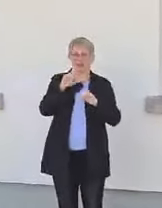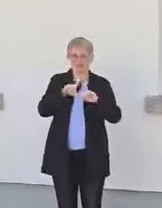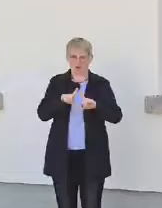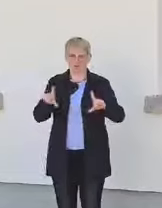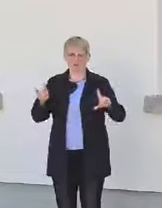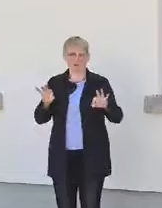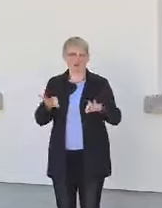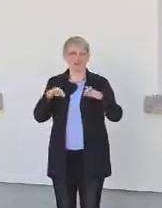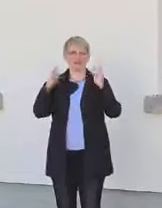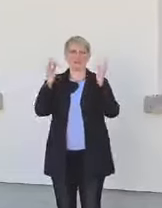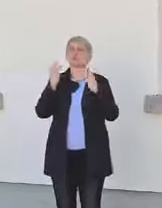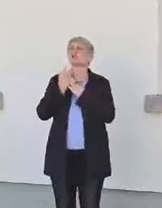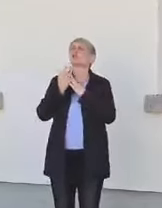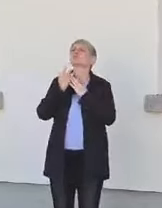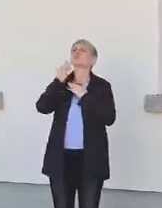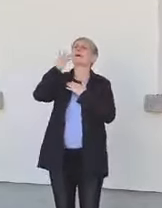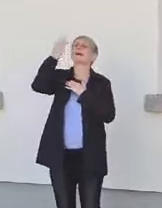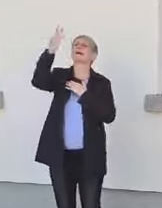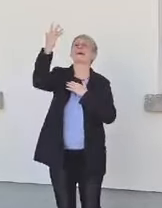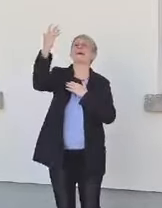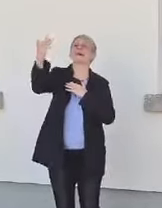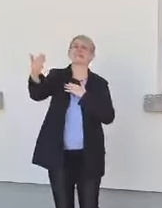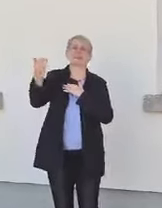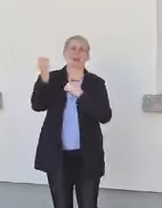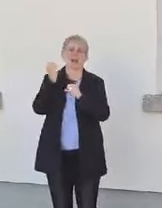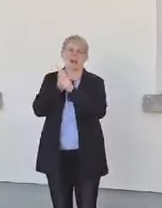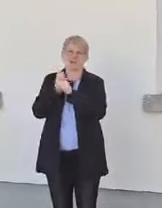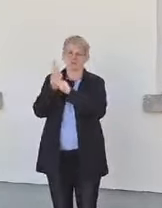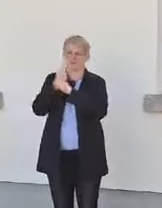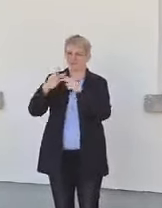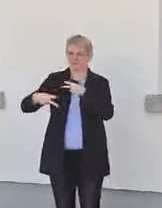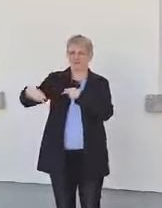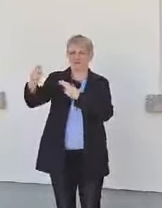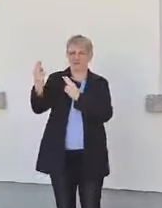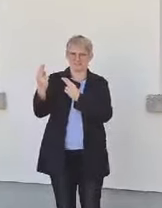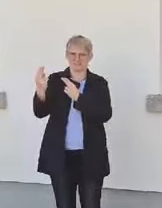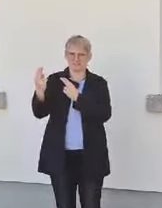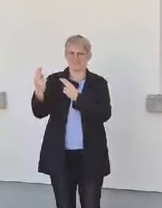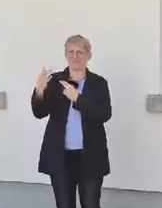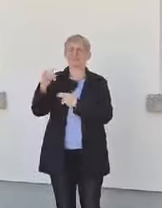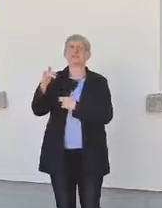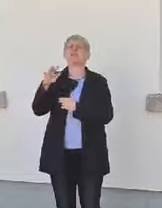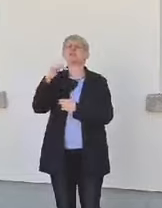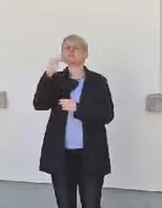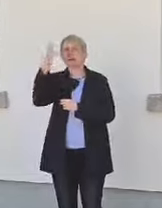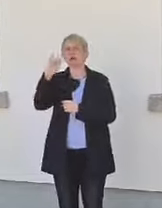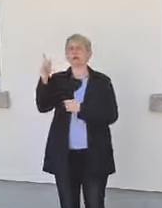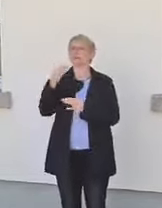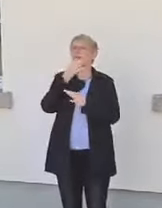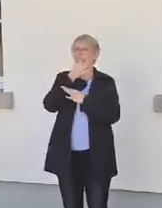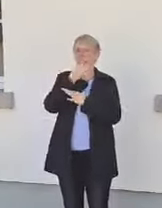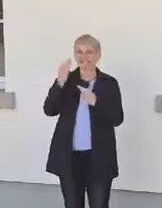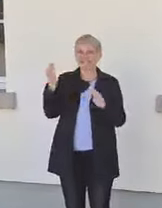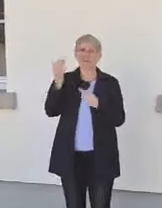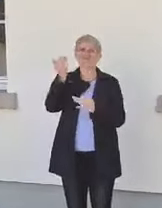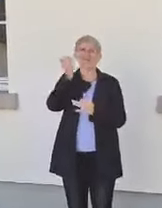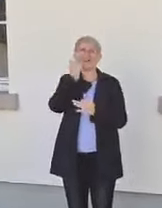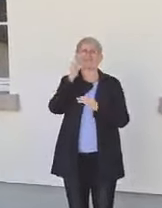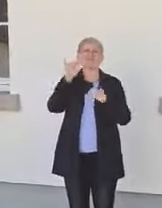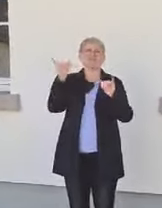späteren Schaffensphase. Ich komme auch dann später darauf zu sprechen, wann er welchen Zyklus oder welche Bilder angefertigt